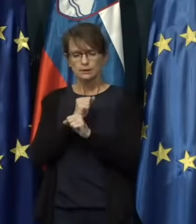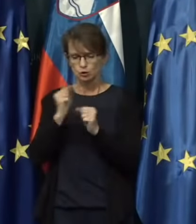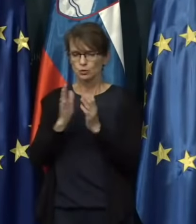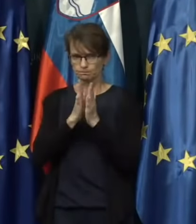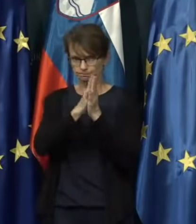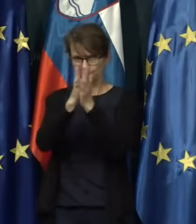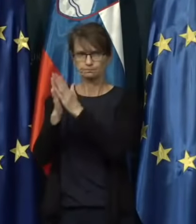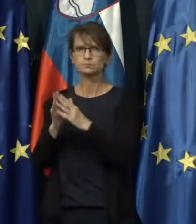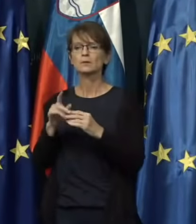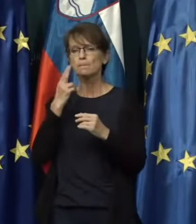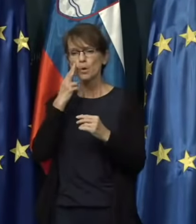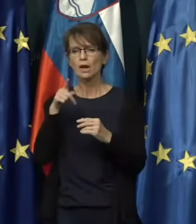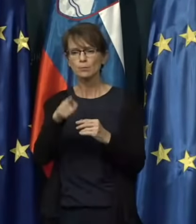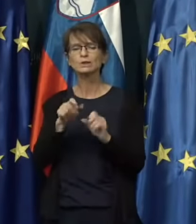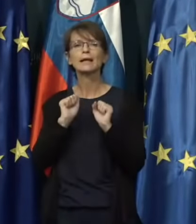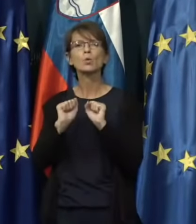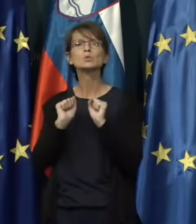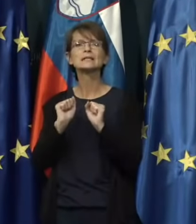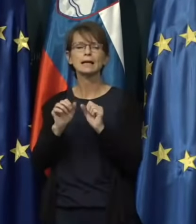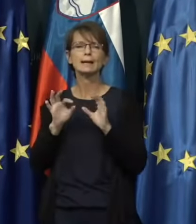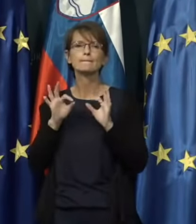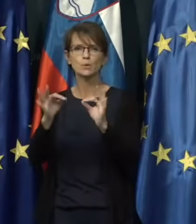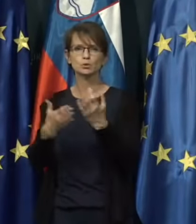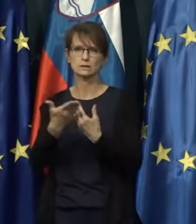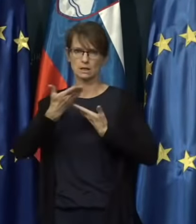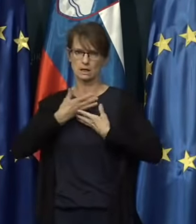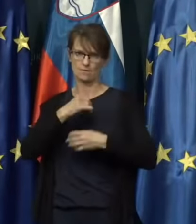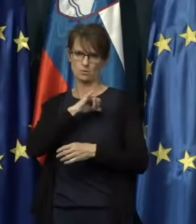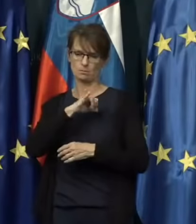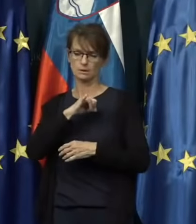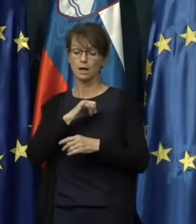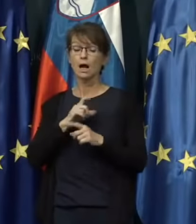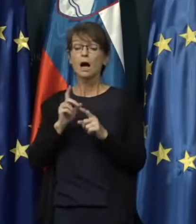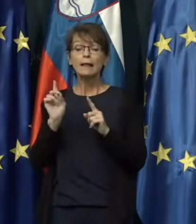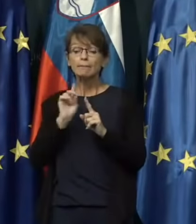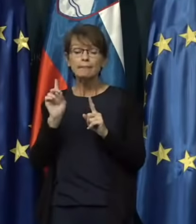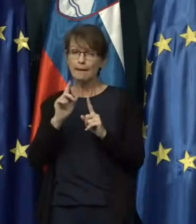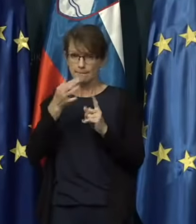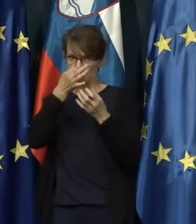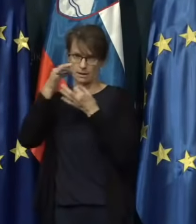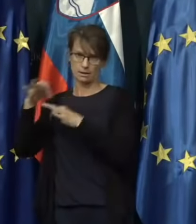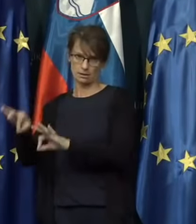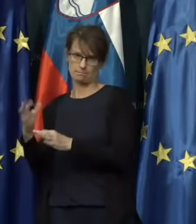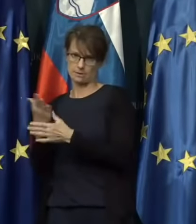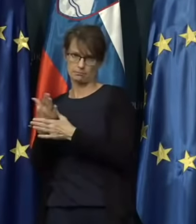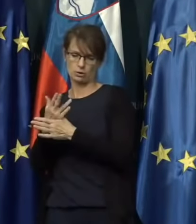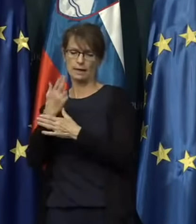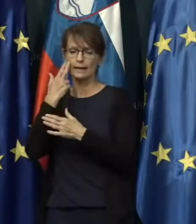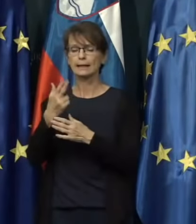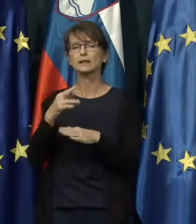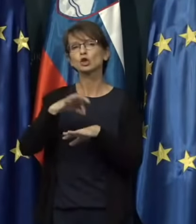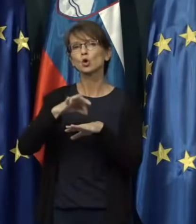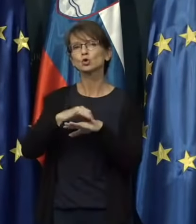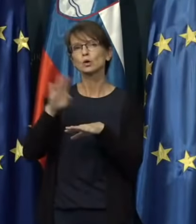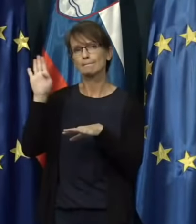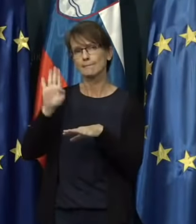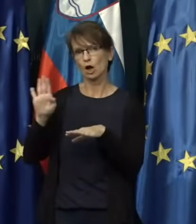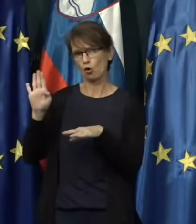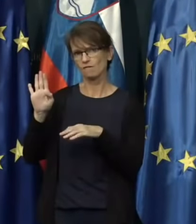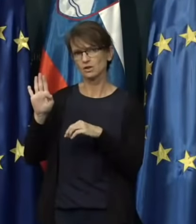ustaljenih poti. Niti pa ne bi zanemaril priporočila o razmisleku dr. Beovičeve,